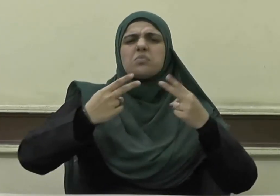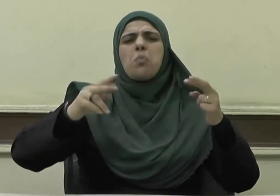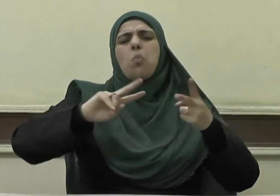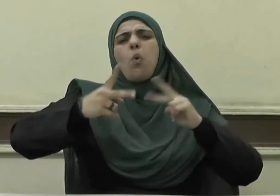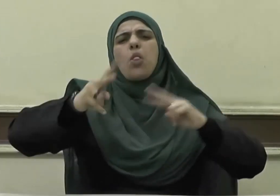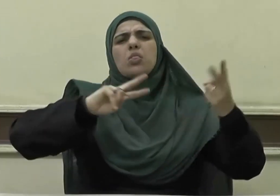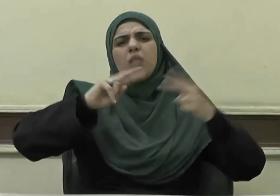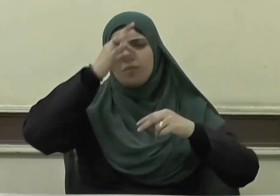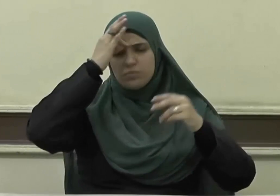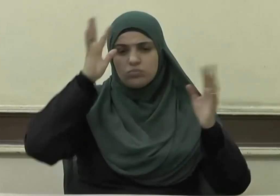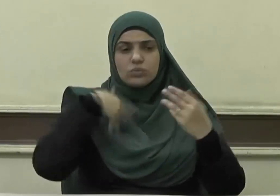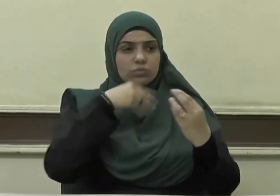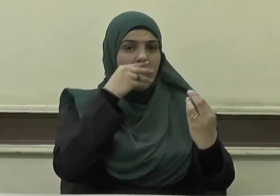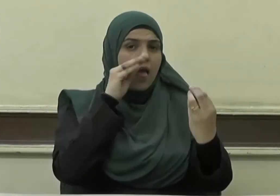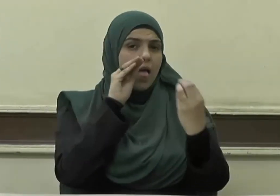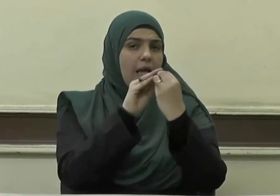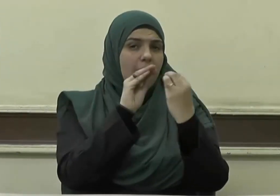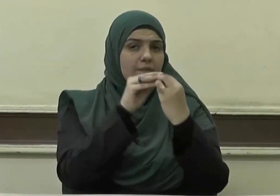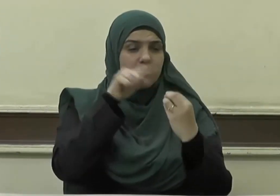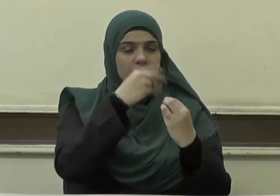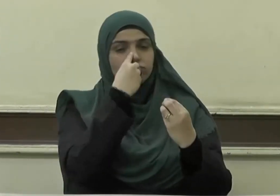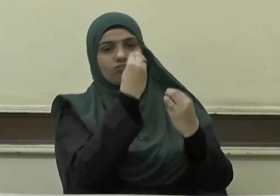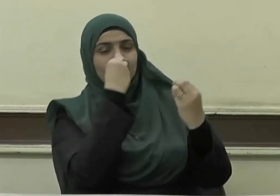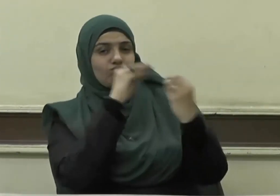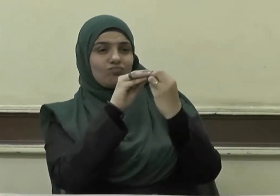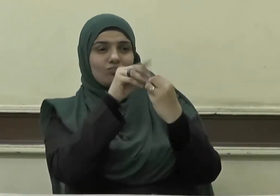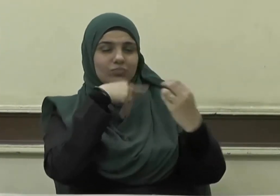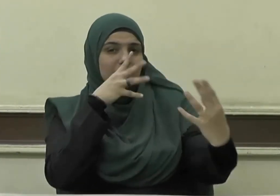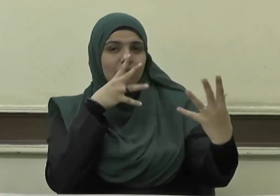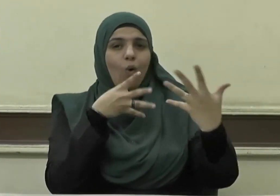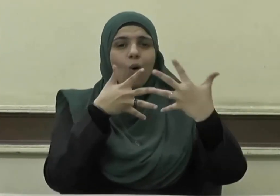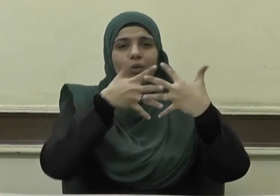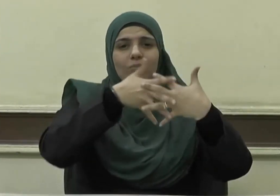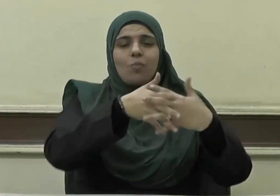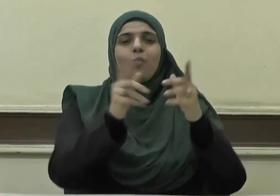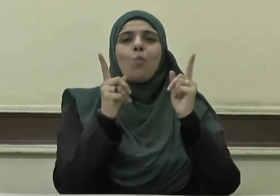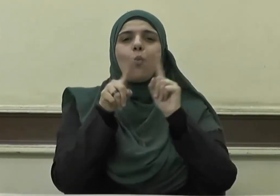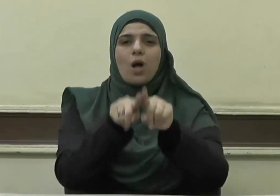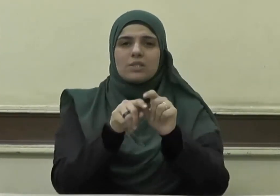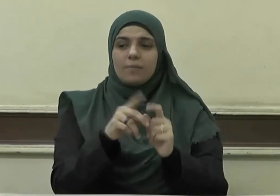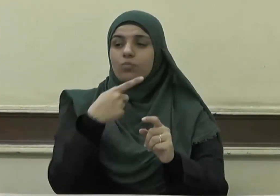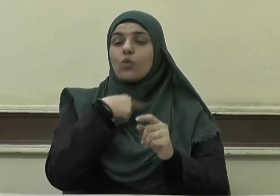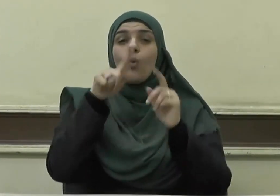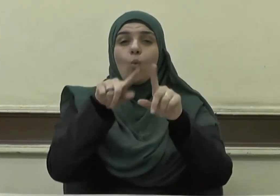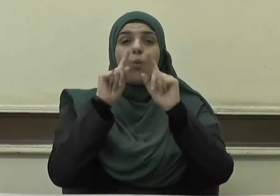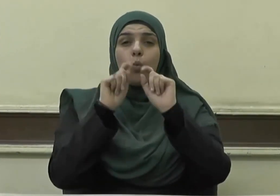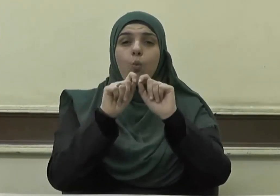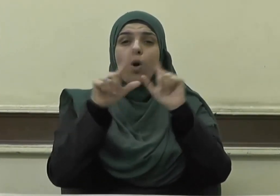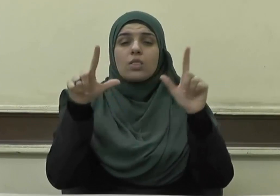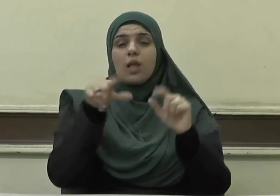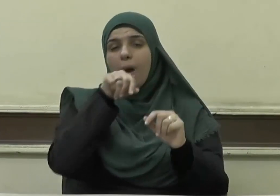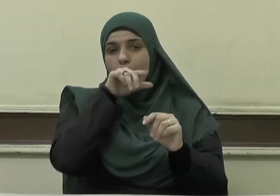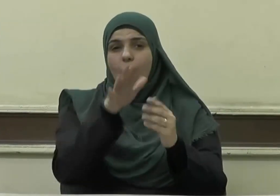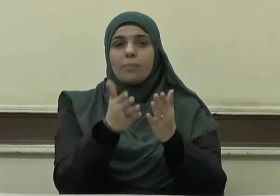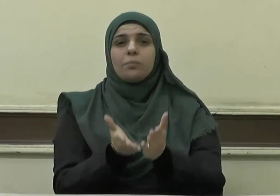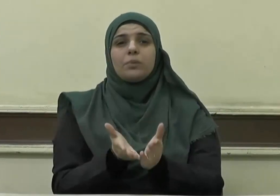يألفون ويؤلفون وبين النبي صلى الله عليه وسلم